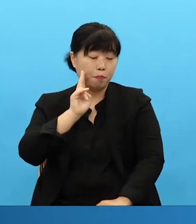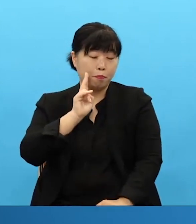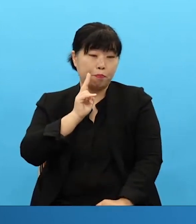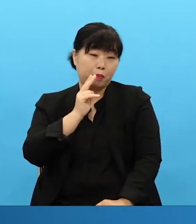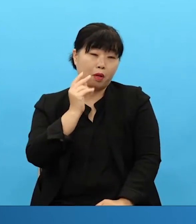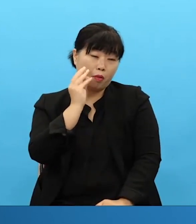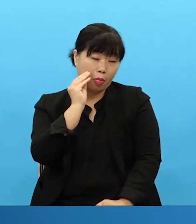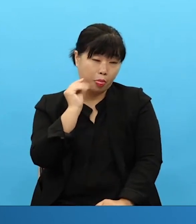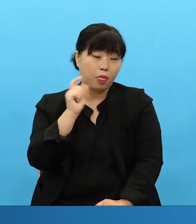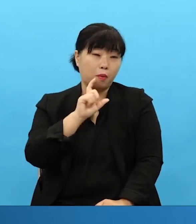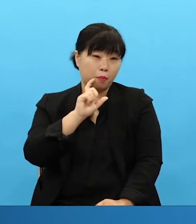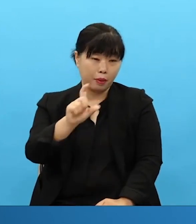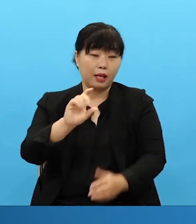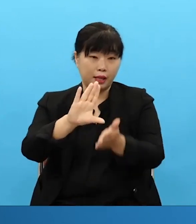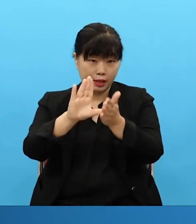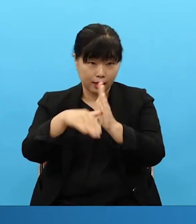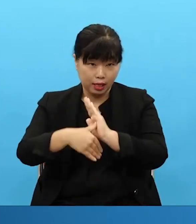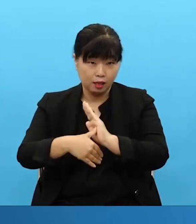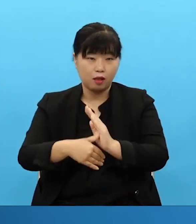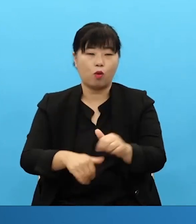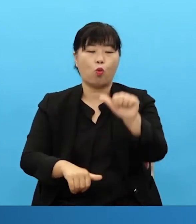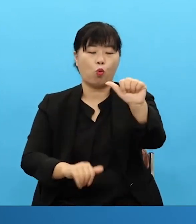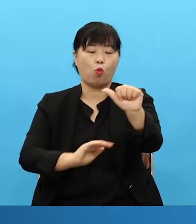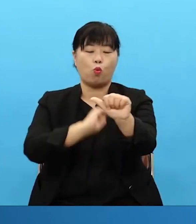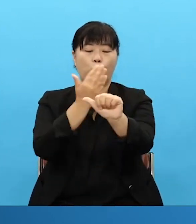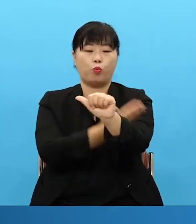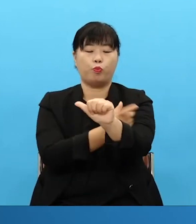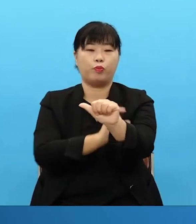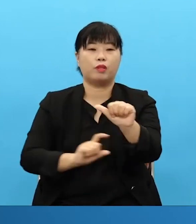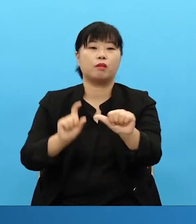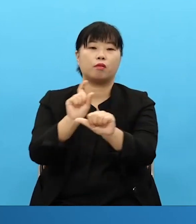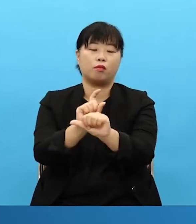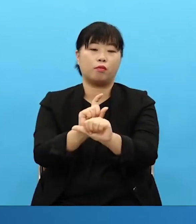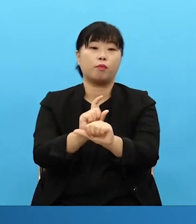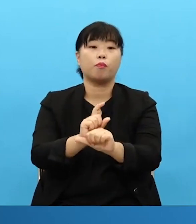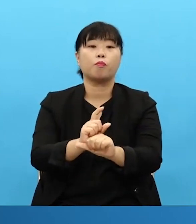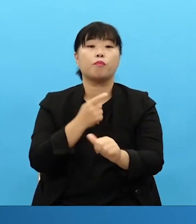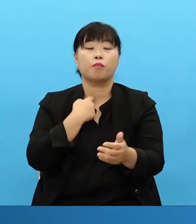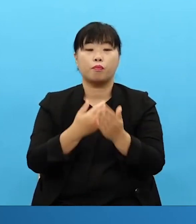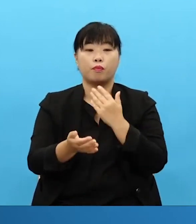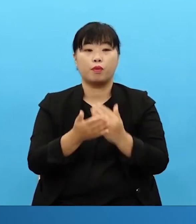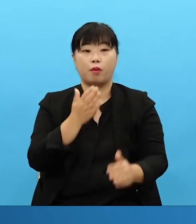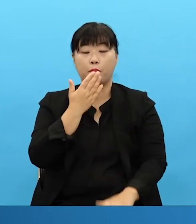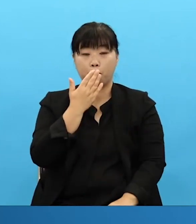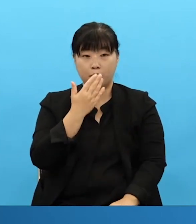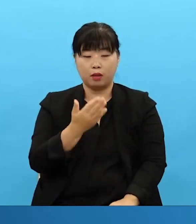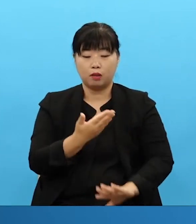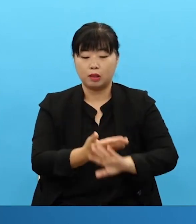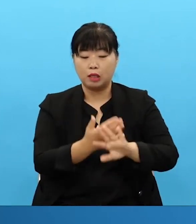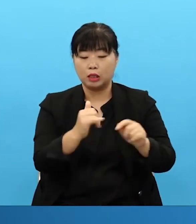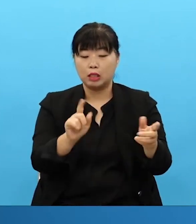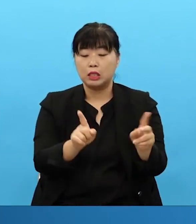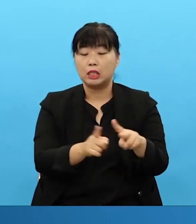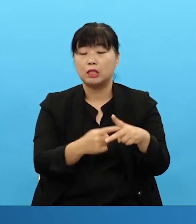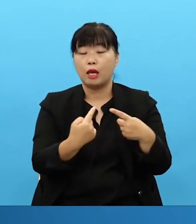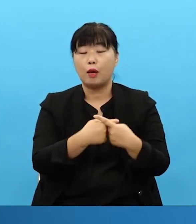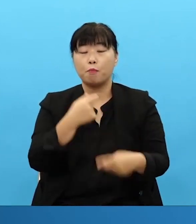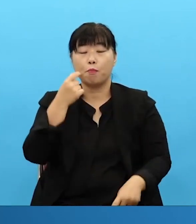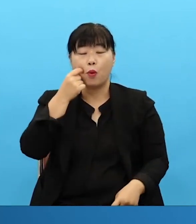도저히 다른 사람이 이해한 데는 힘이 생겨요. 기도의 리듬이 딱 찾아야 됩니다.